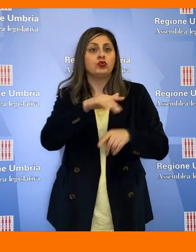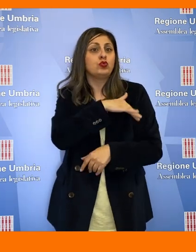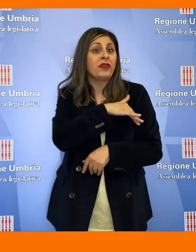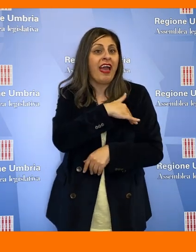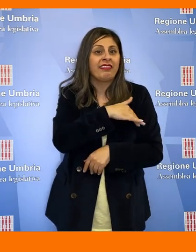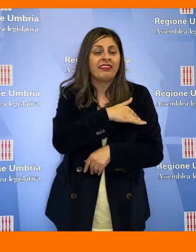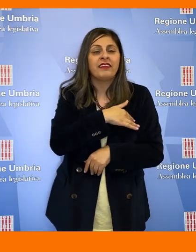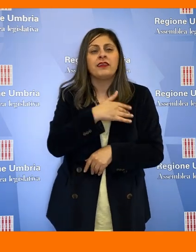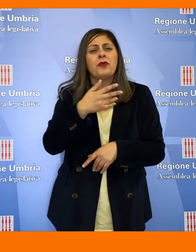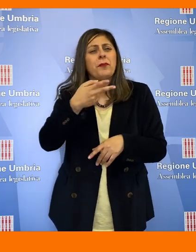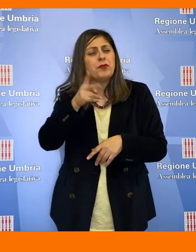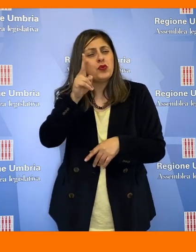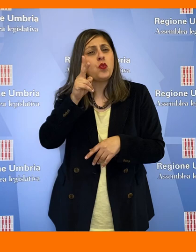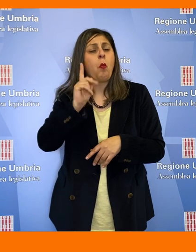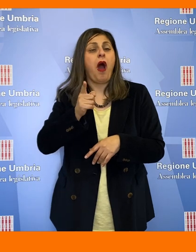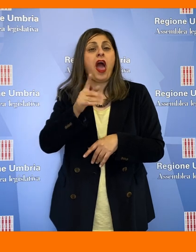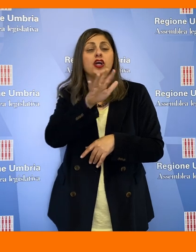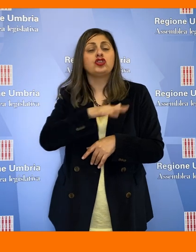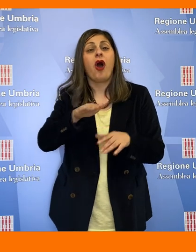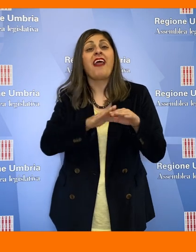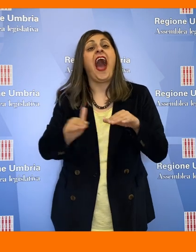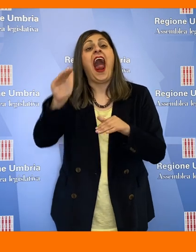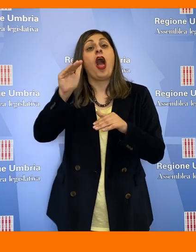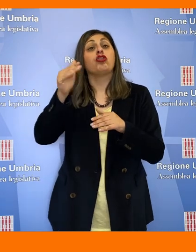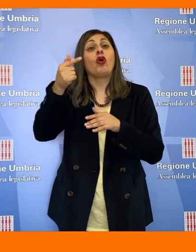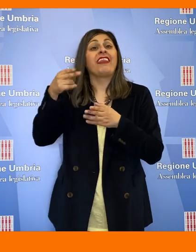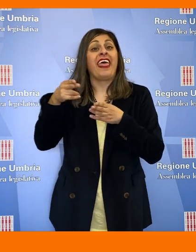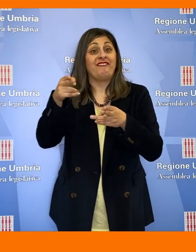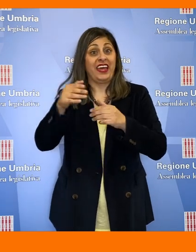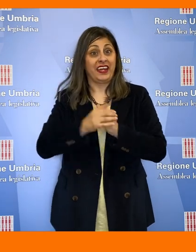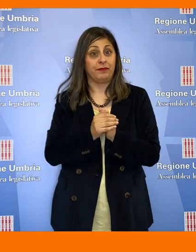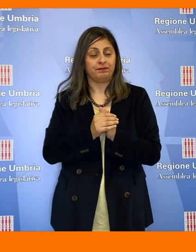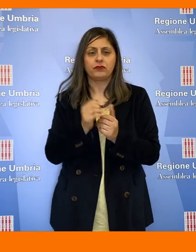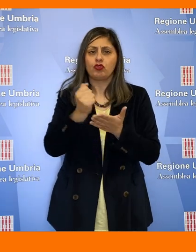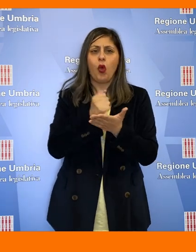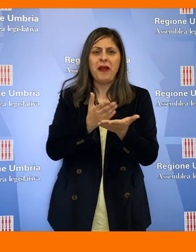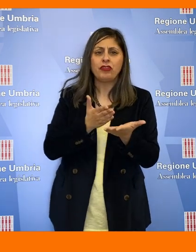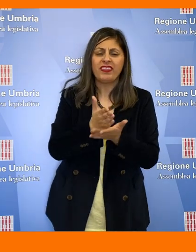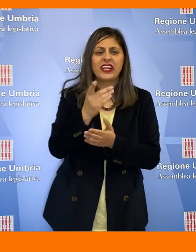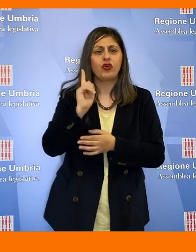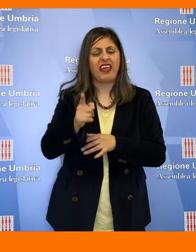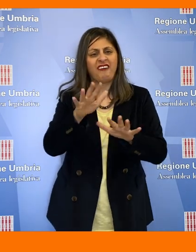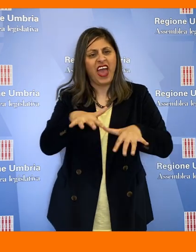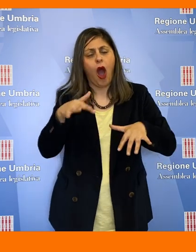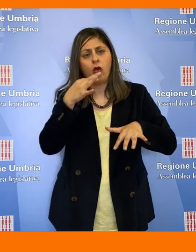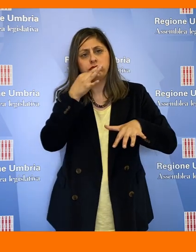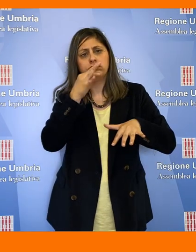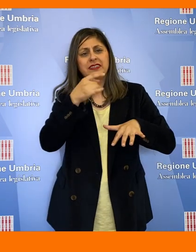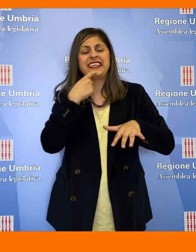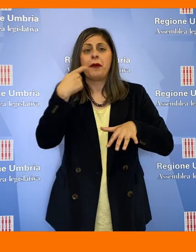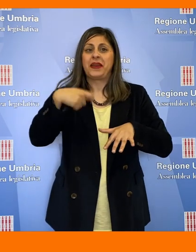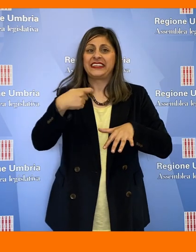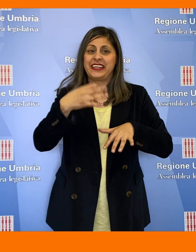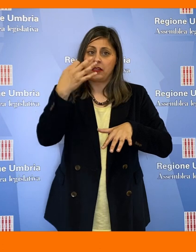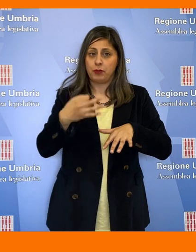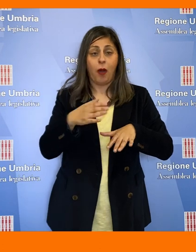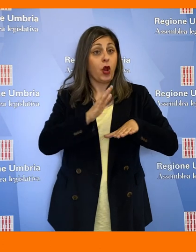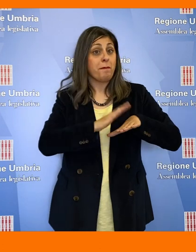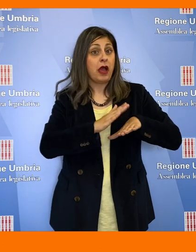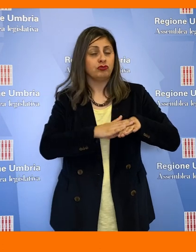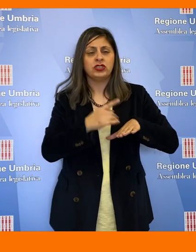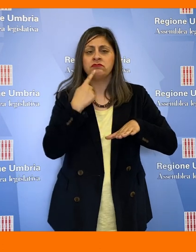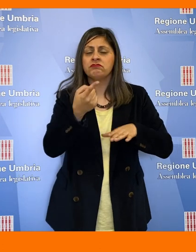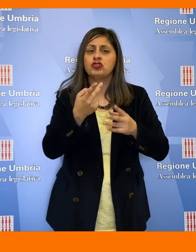studenti con particolare riferimento alle zone dell'Alto Tevere. Il documento di indirizzo, che sarà illustrato all'Aula dalla Presidente Mancini,